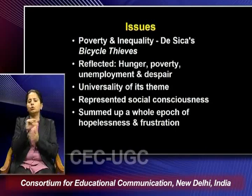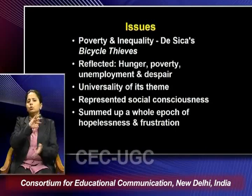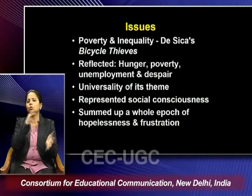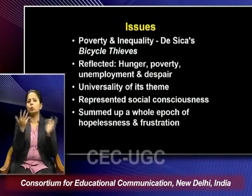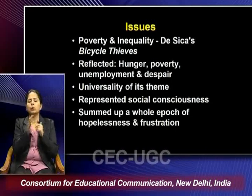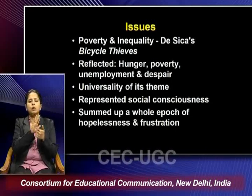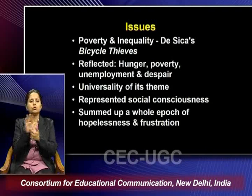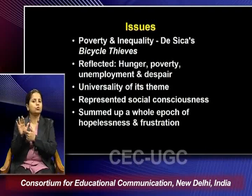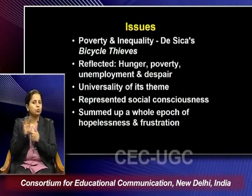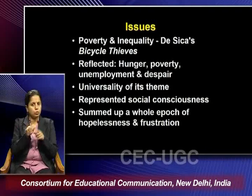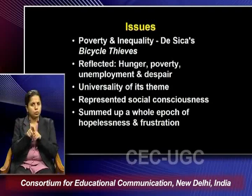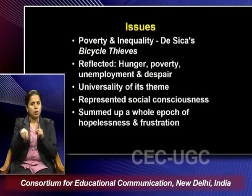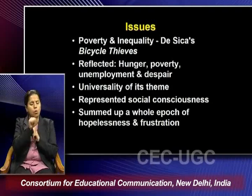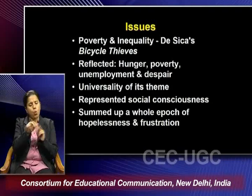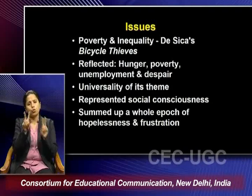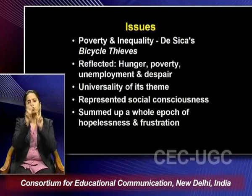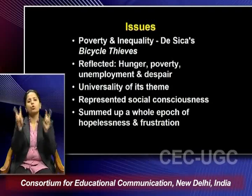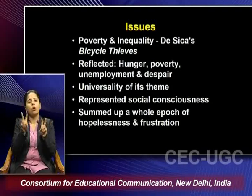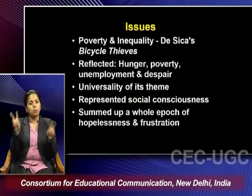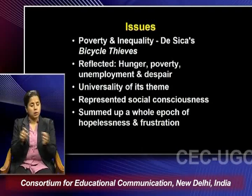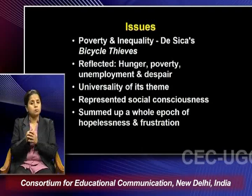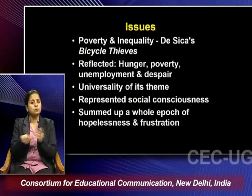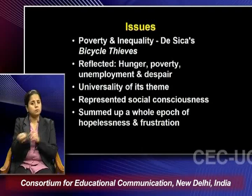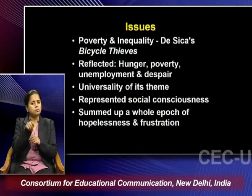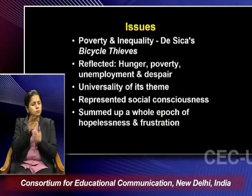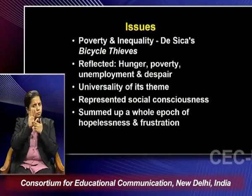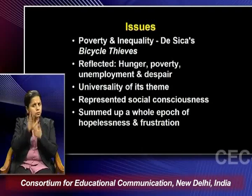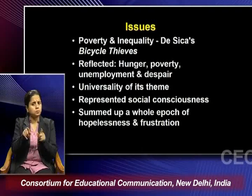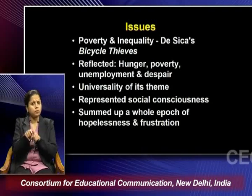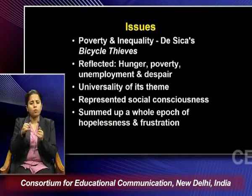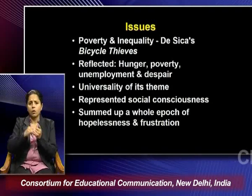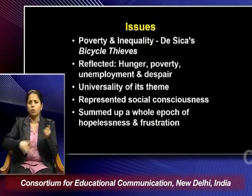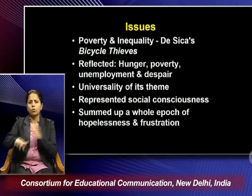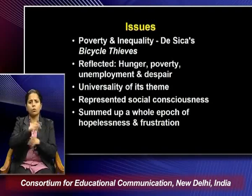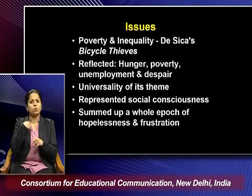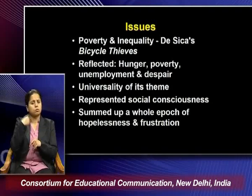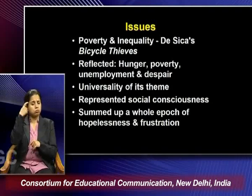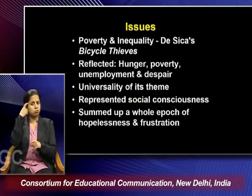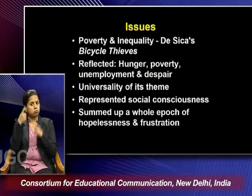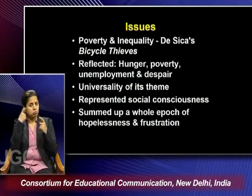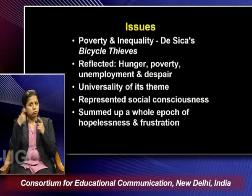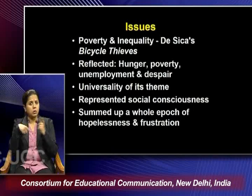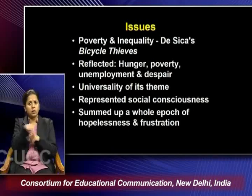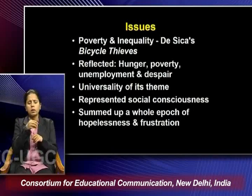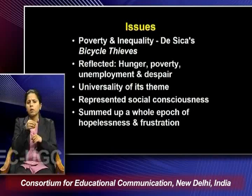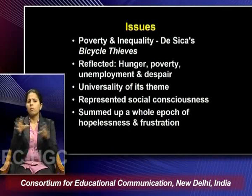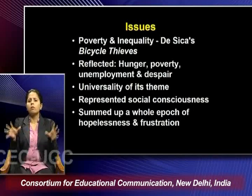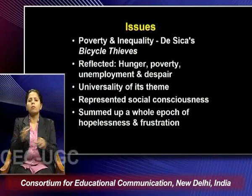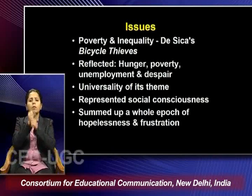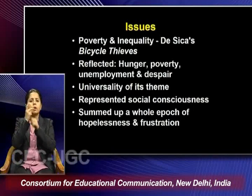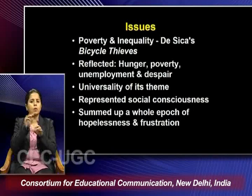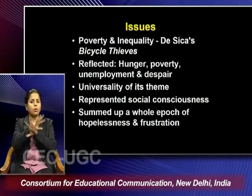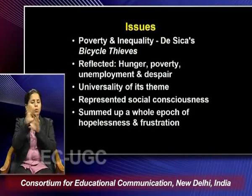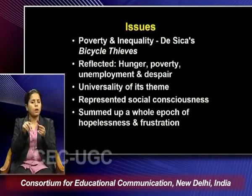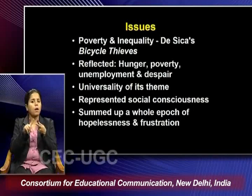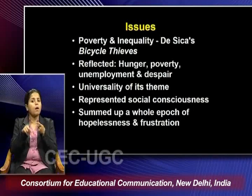of its theme and it represented the social consciousness and it was summed up as a whole epow